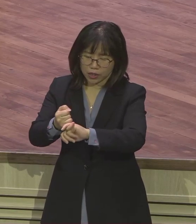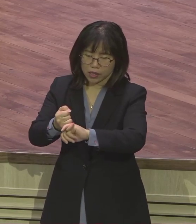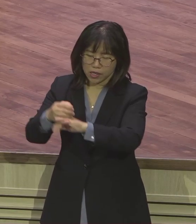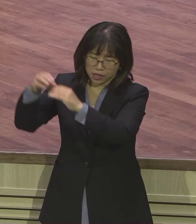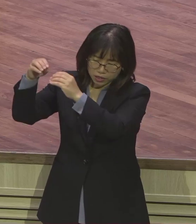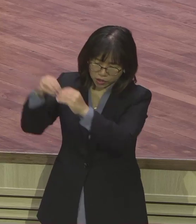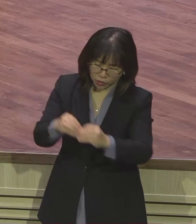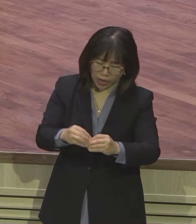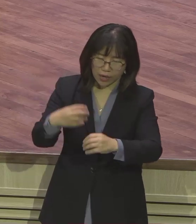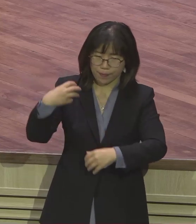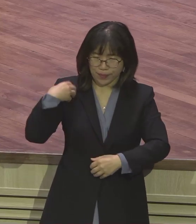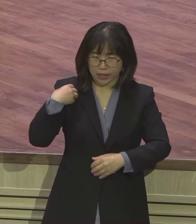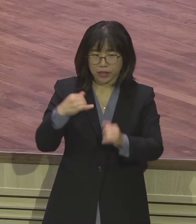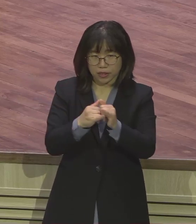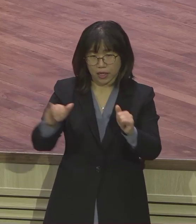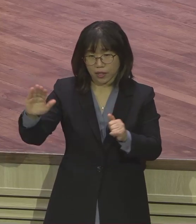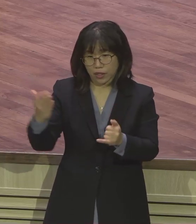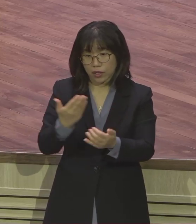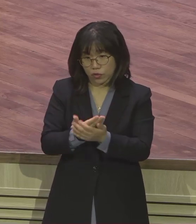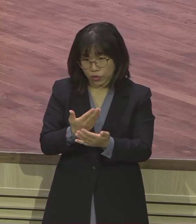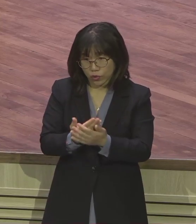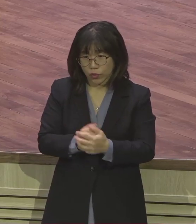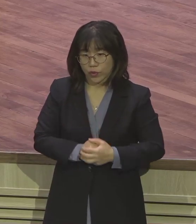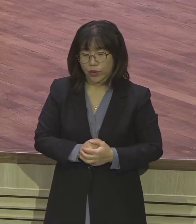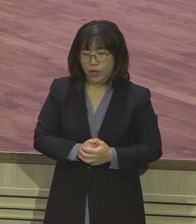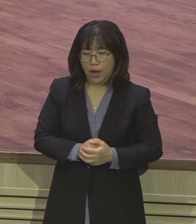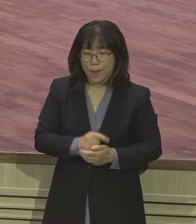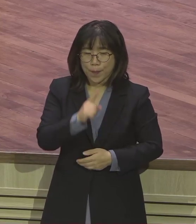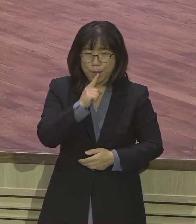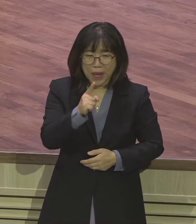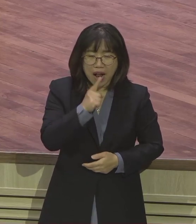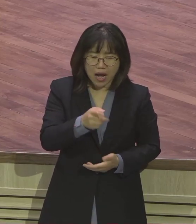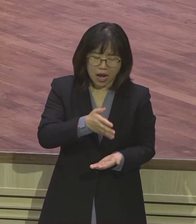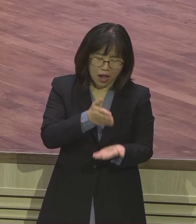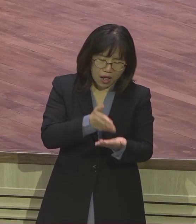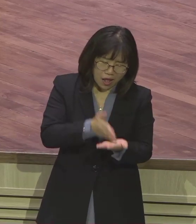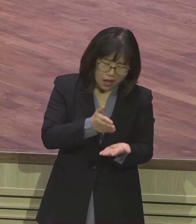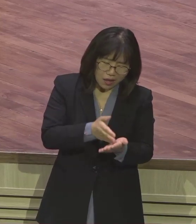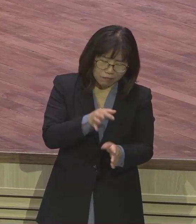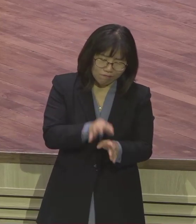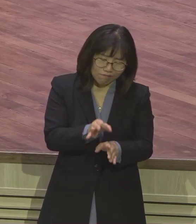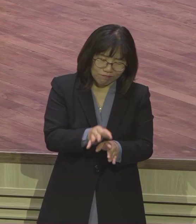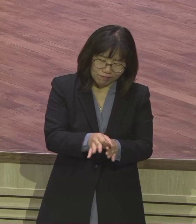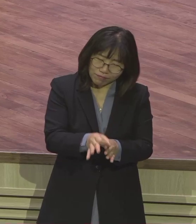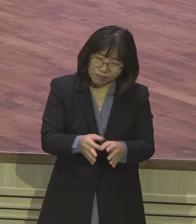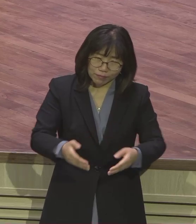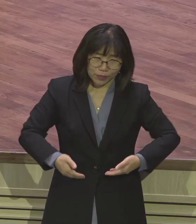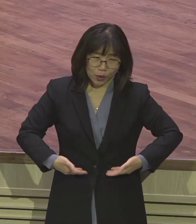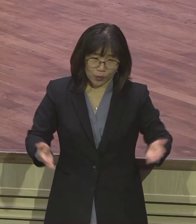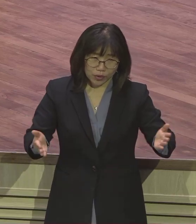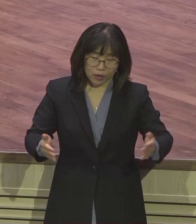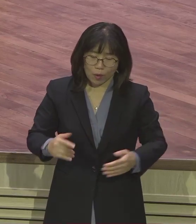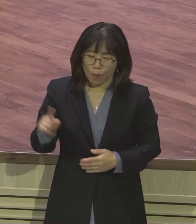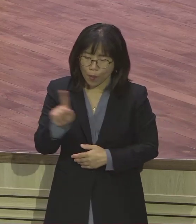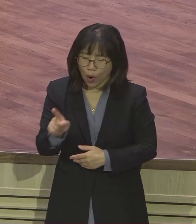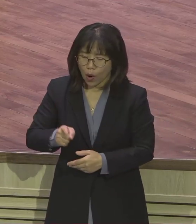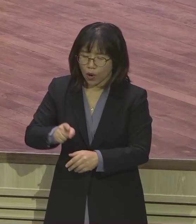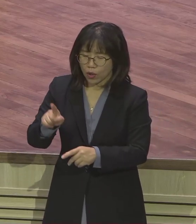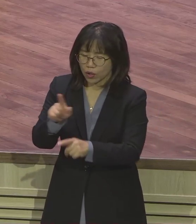기도 다른 기도할 거 없습니다. 무슨 기도를 이런 기도 육신 기도 물질 할 필요 없어요. 그거는 구할 필요도 없어요. 그건 이방인들이 구하는 우리는 말